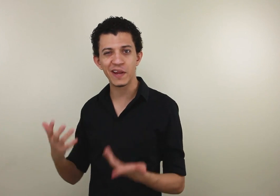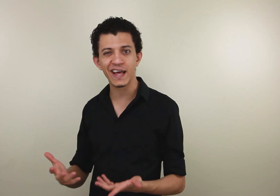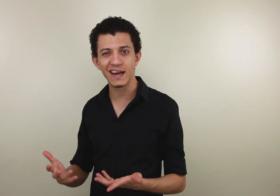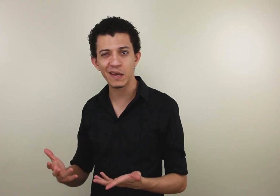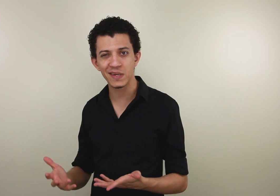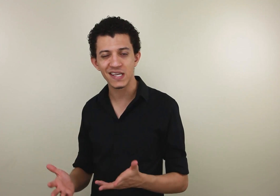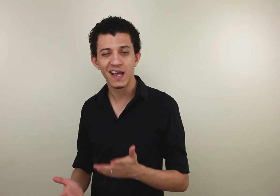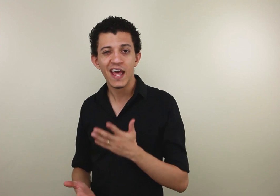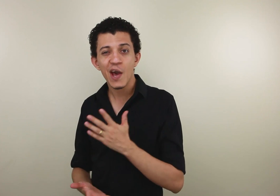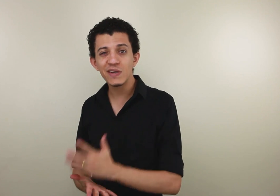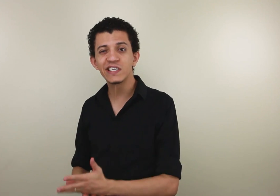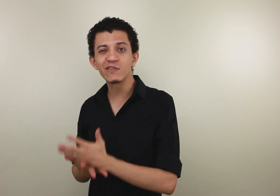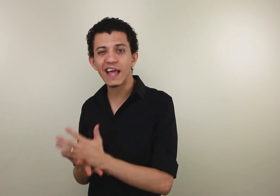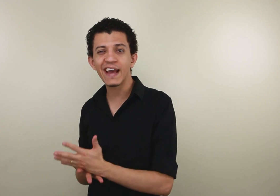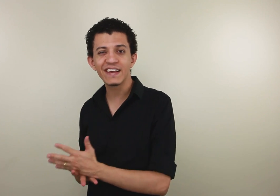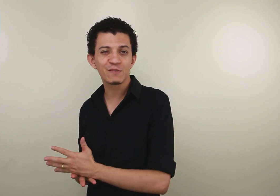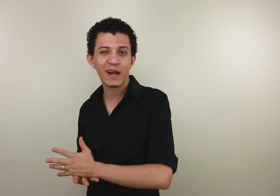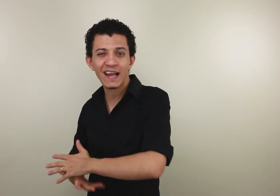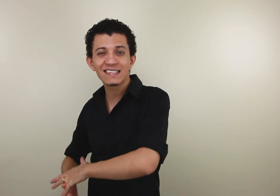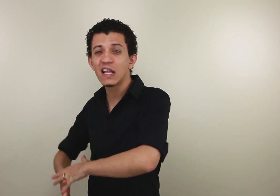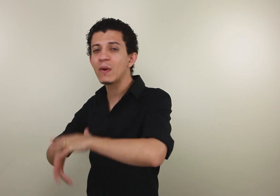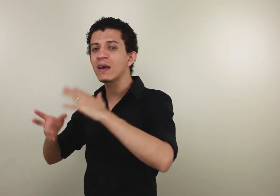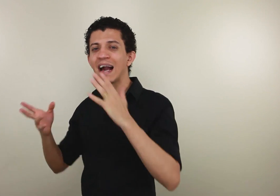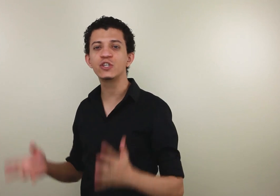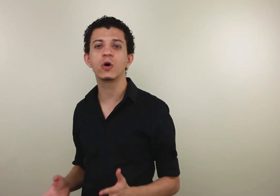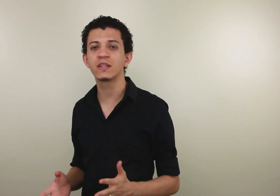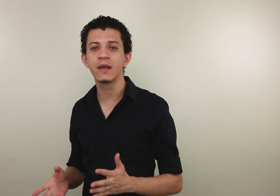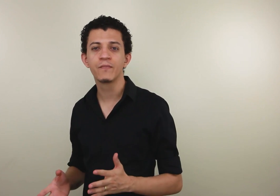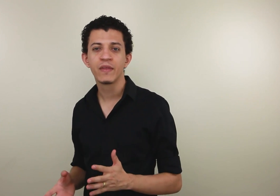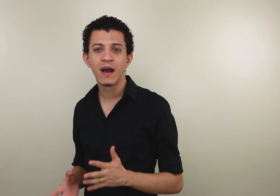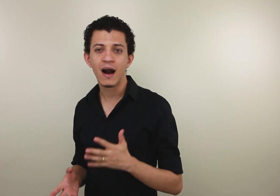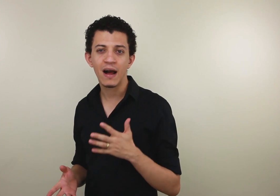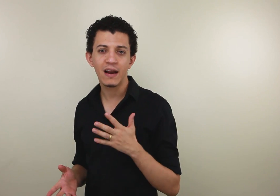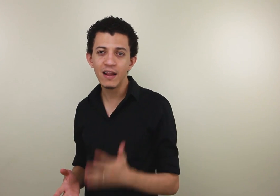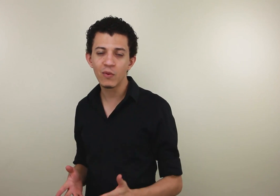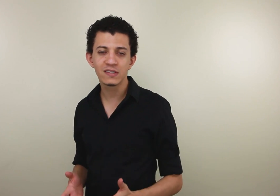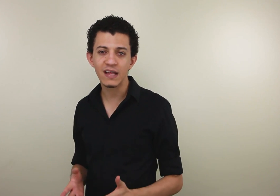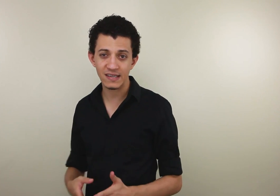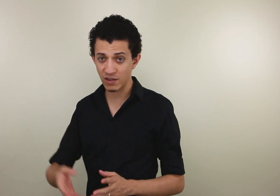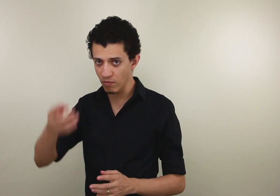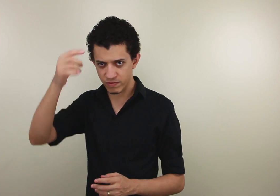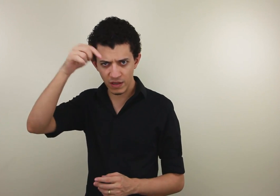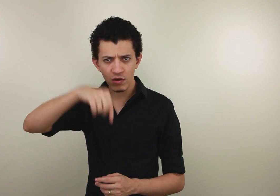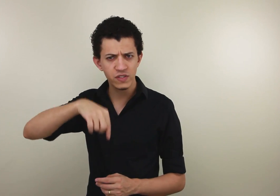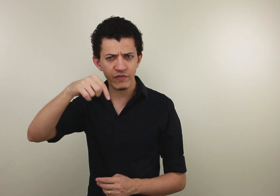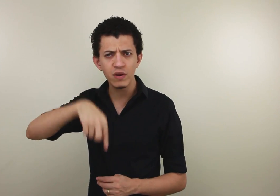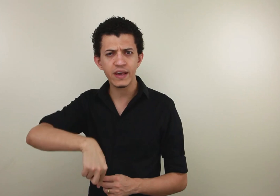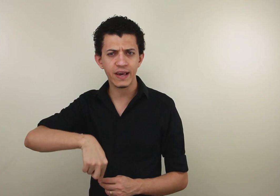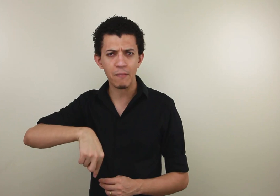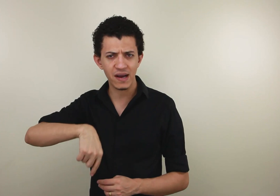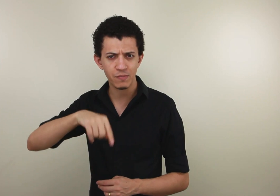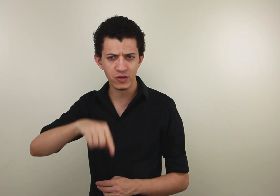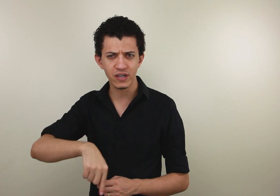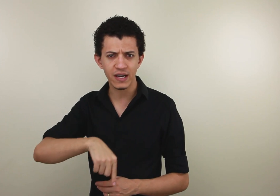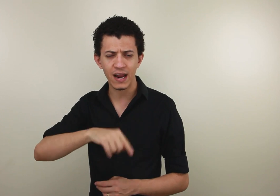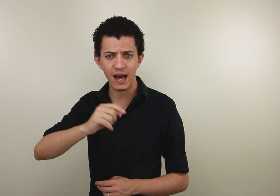aprender a Libras eu ensino técnicas para que elas não encaixotem a língua de sinais. Tem inclusive um link aqui abaixo, você pode clicar lá,